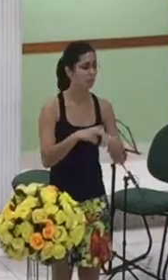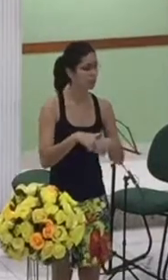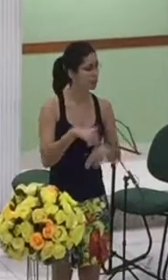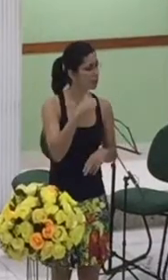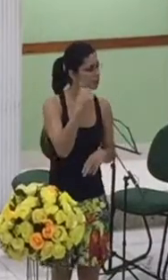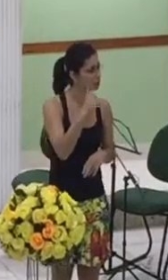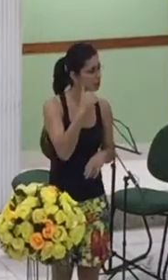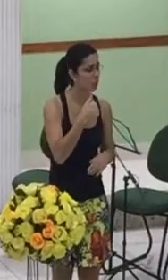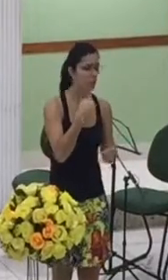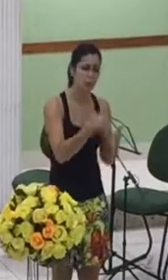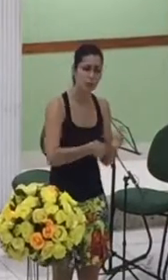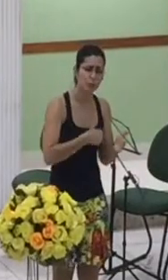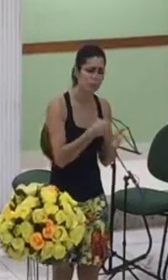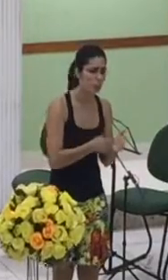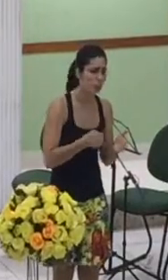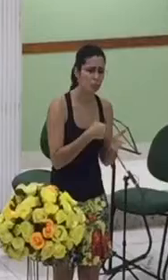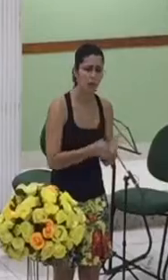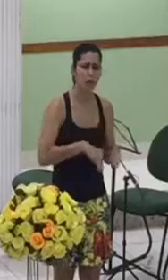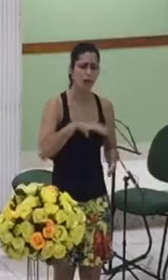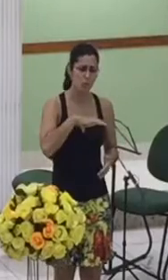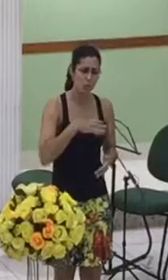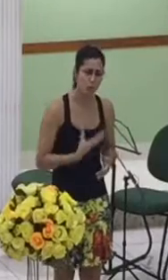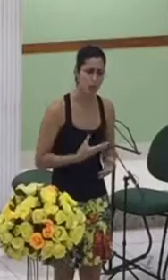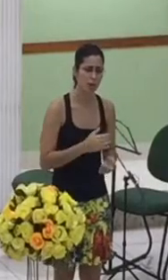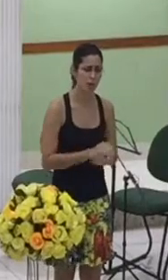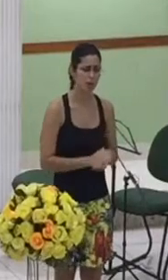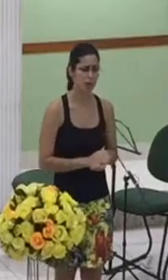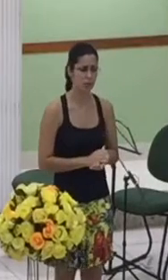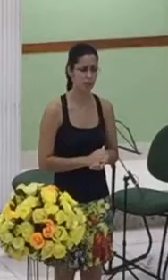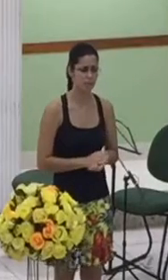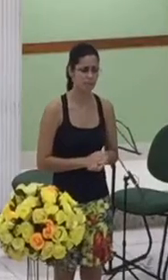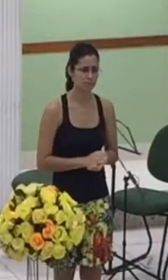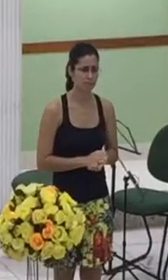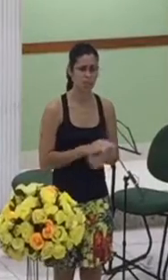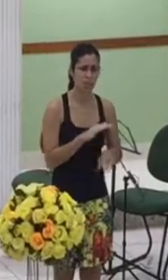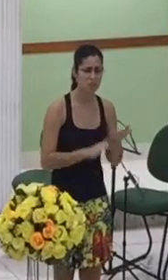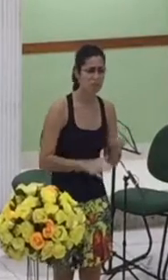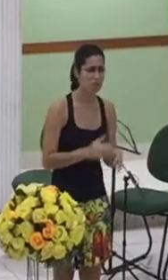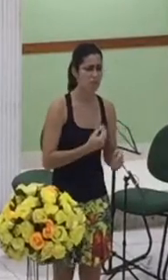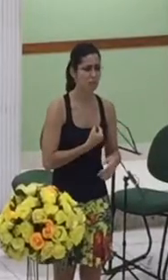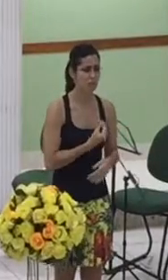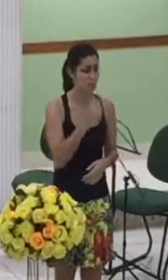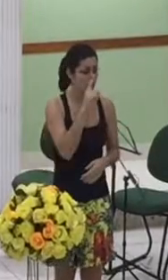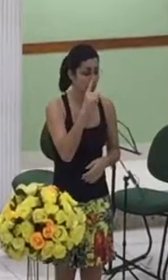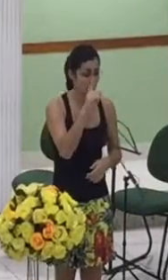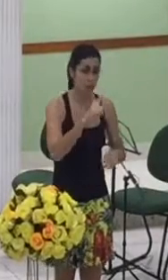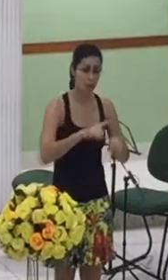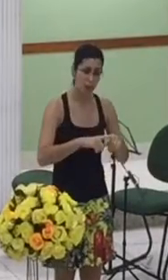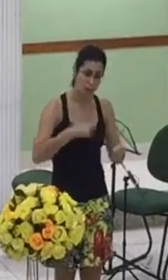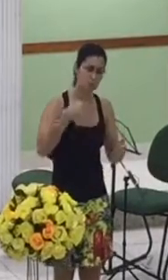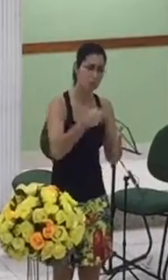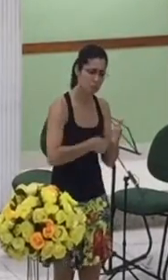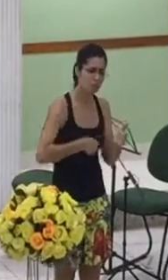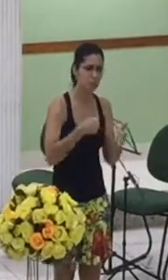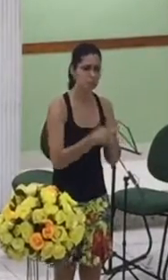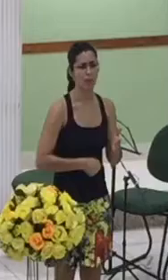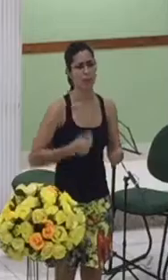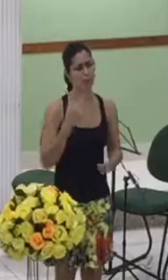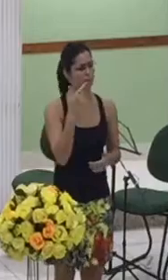e se arriscaram e que tanto nos ensinam não teríamos salvação não